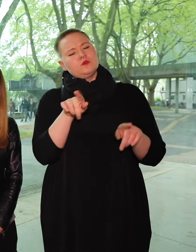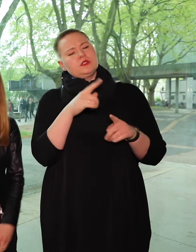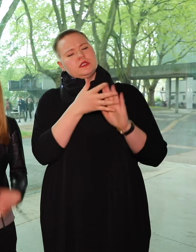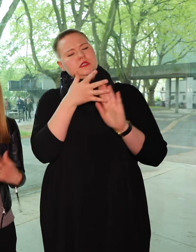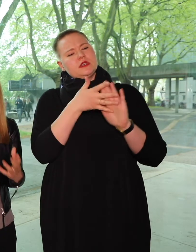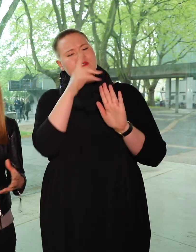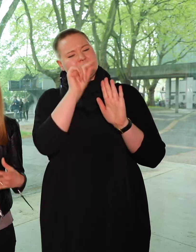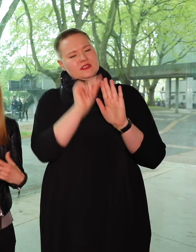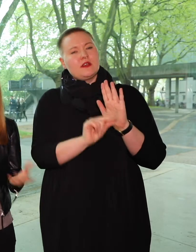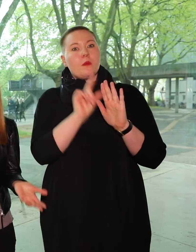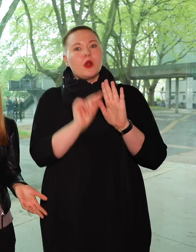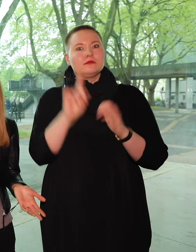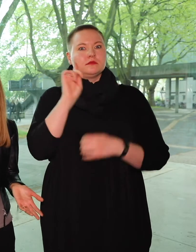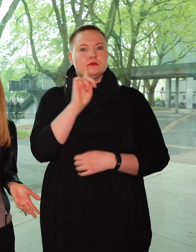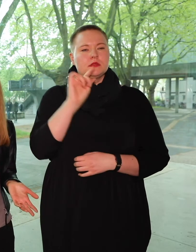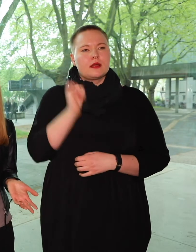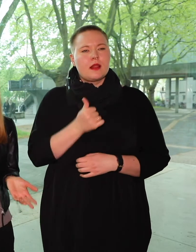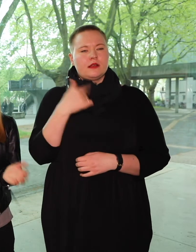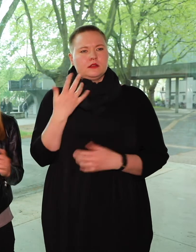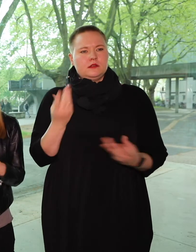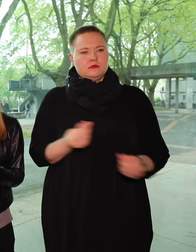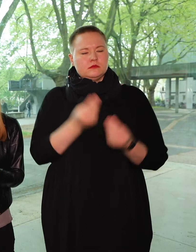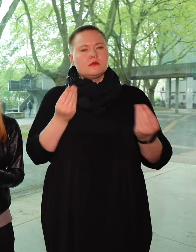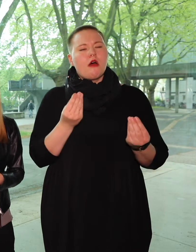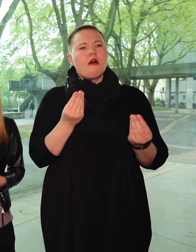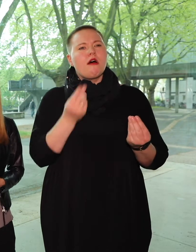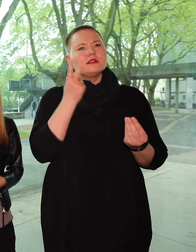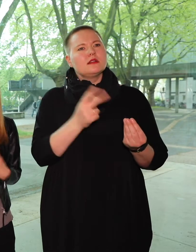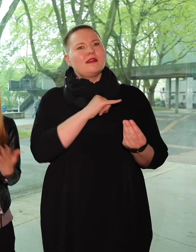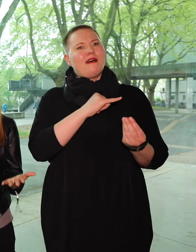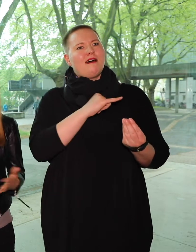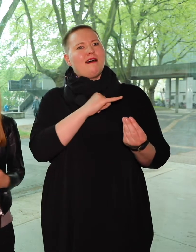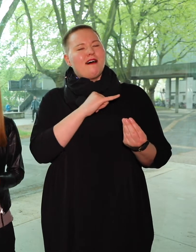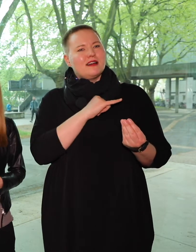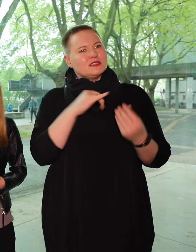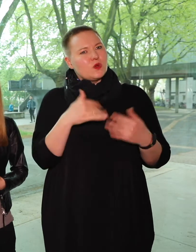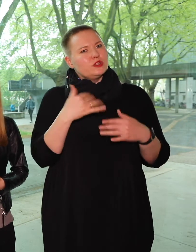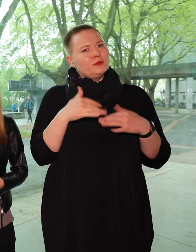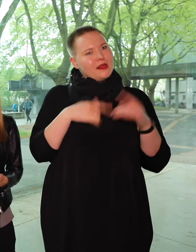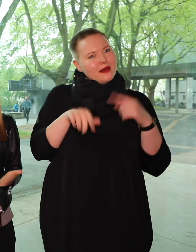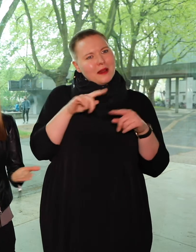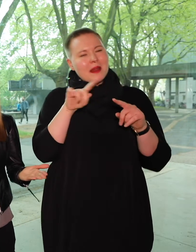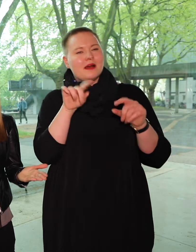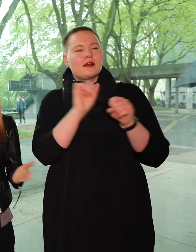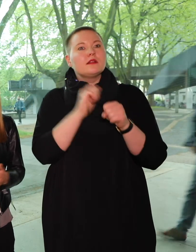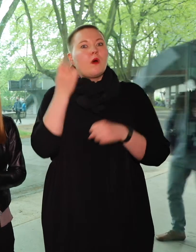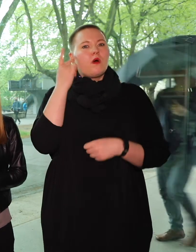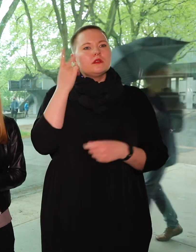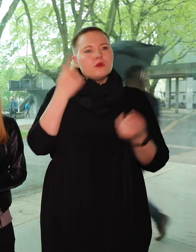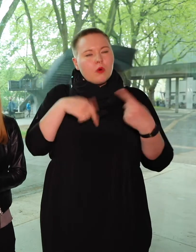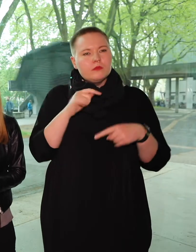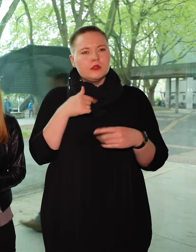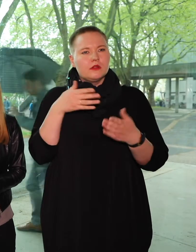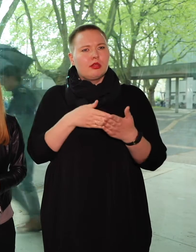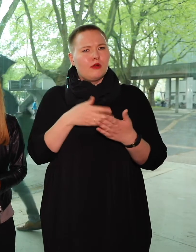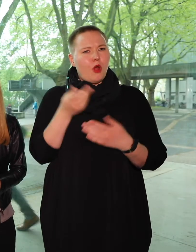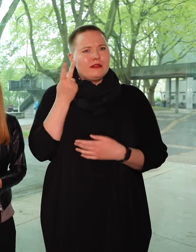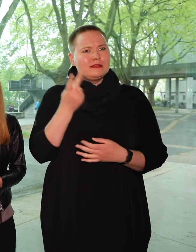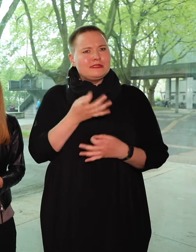werden gleich in die Lage versetzt, nichts zu hören, Gehörlose haben gleich ein spielerisches Element. Ja, wir haben ein Thema,